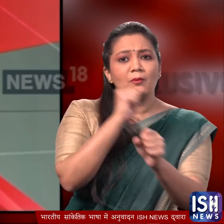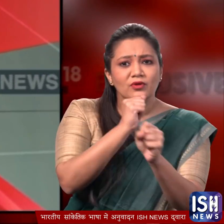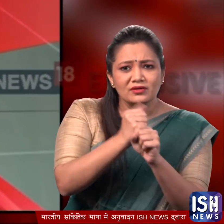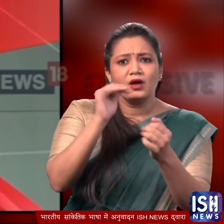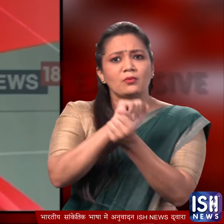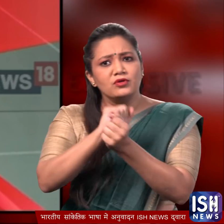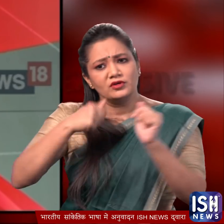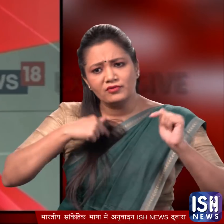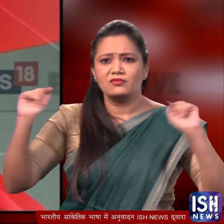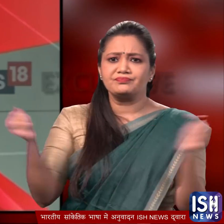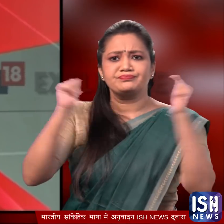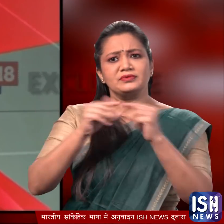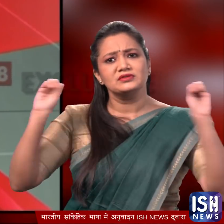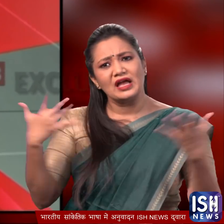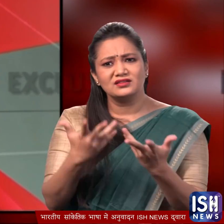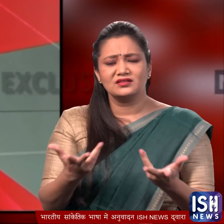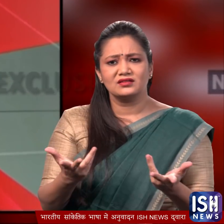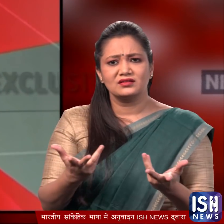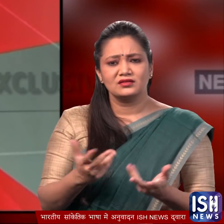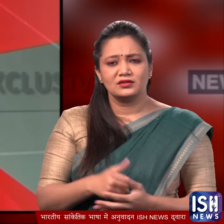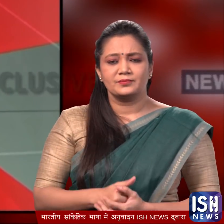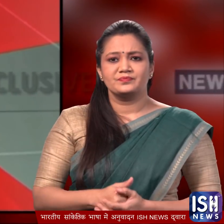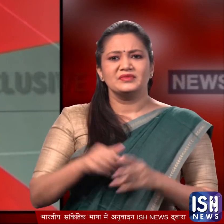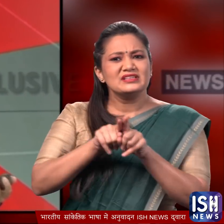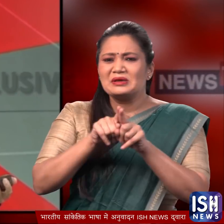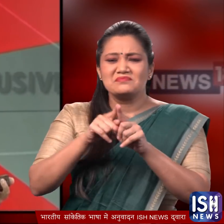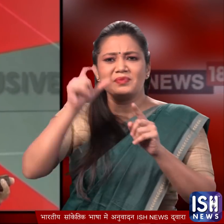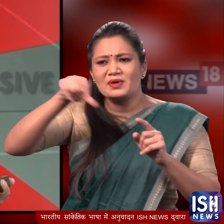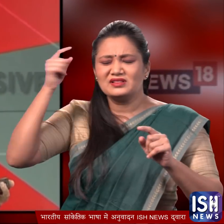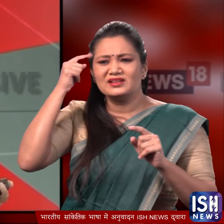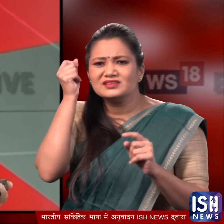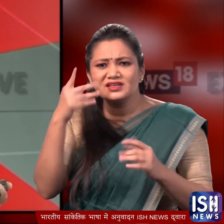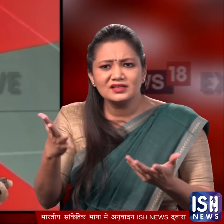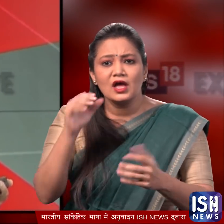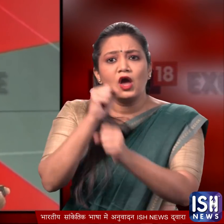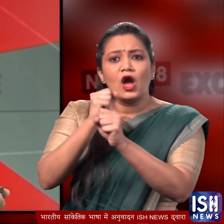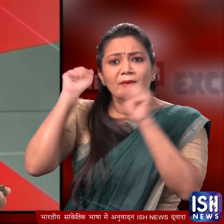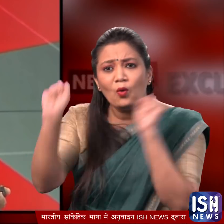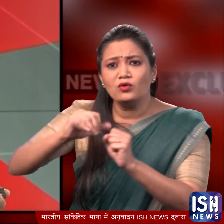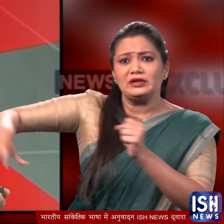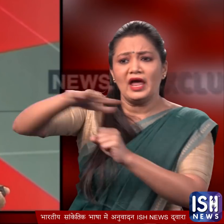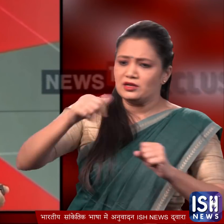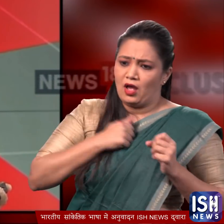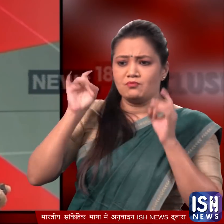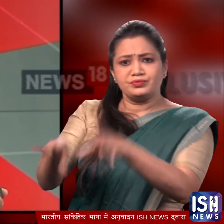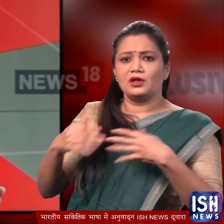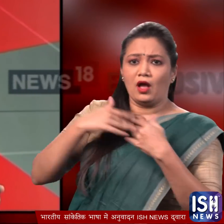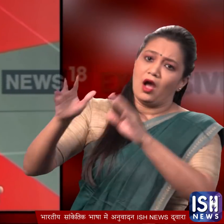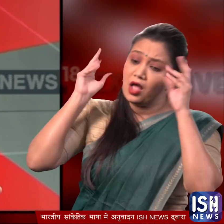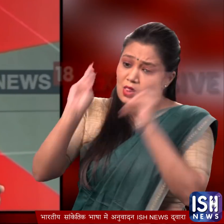पुलिस और प्रशासन के साथ भी हम मरने मारने पर आमादा होने लंगे अजब भूत सिर्फ पर सवार होता जा रहा है कि सरकारी जमीन खाली नहीं करेंगे चाहे